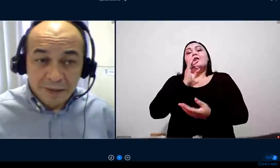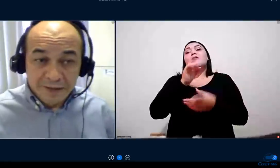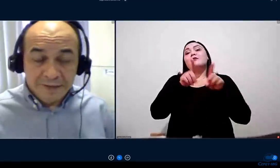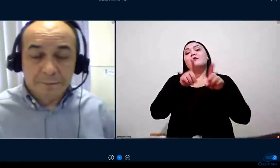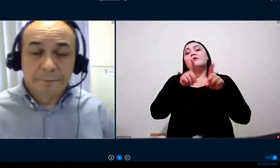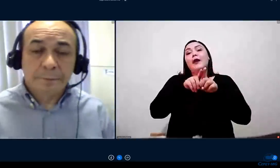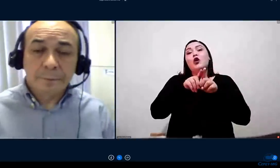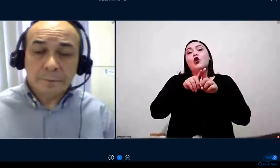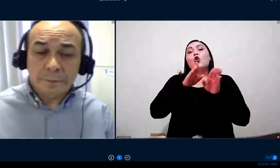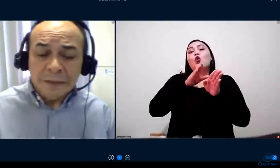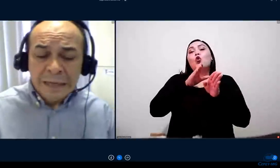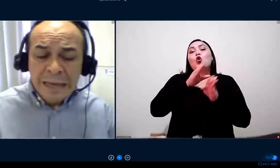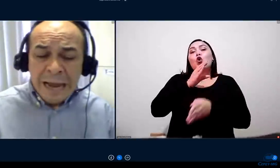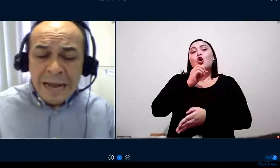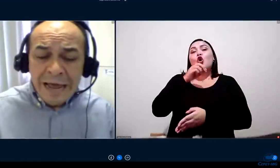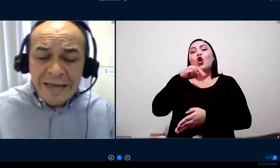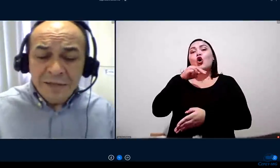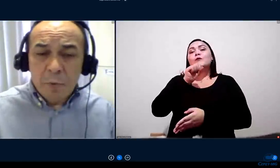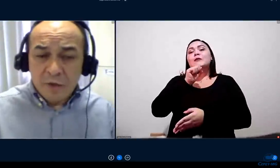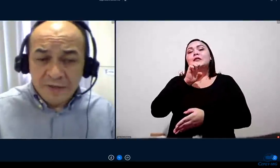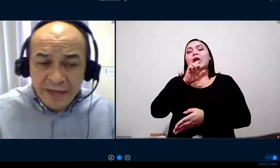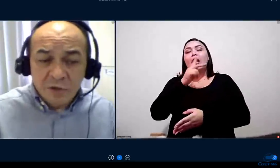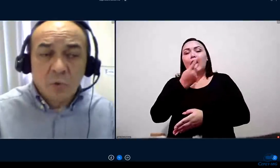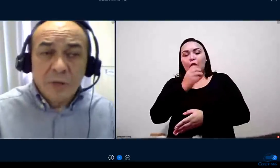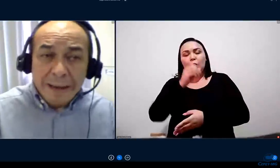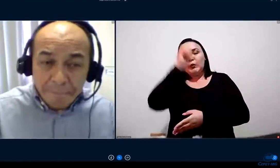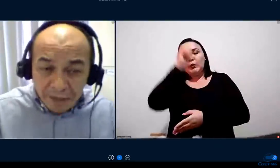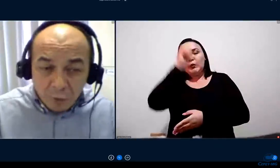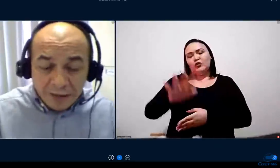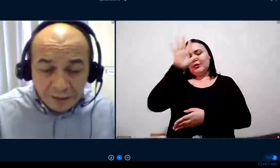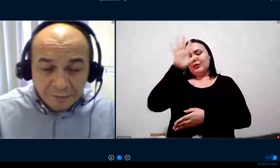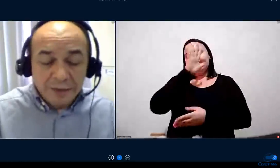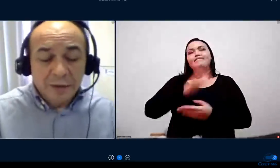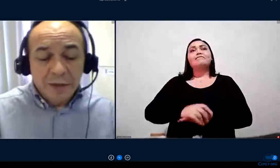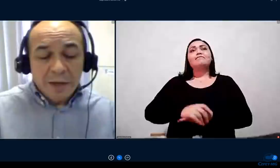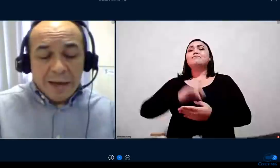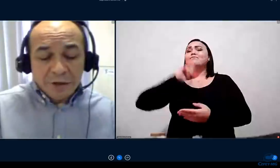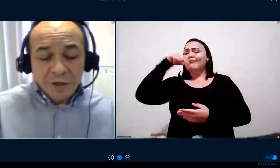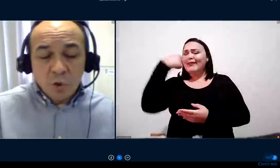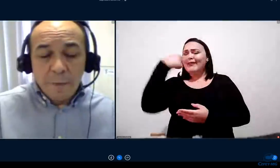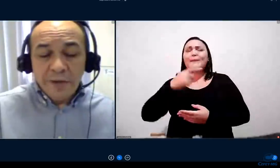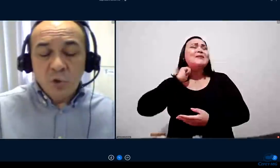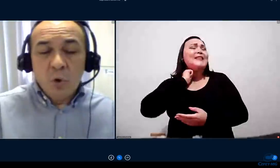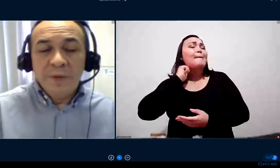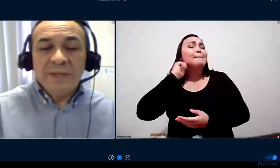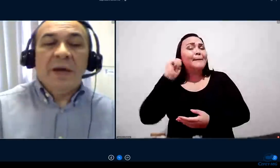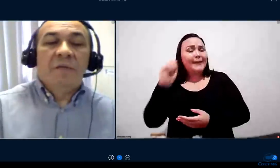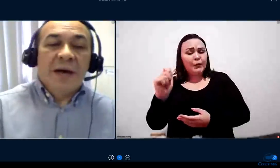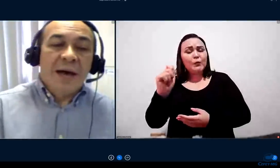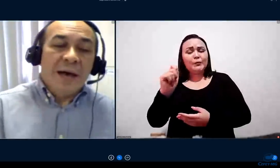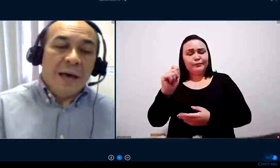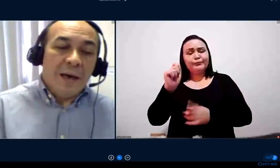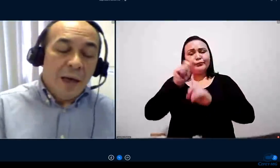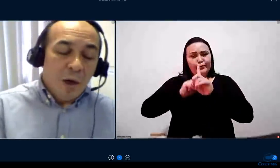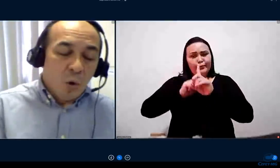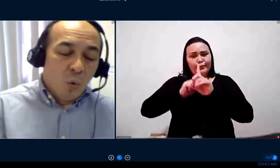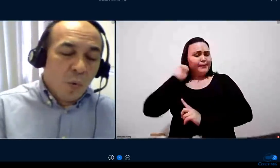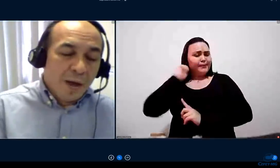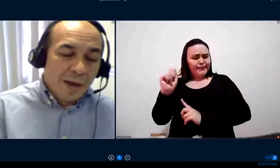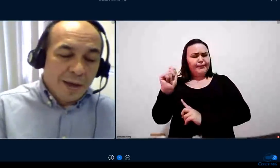Beleza. Nesse processo, em abril ainda, a gente começou a observar